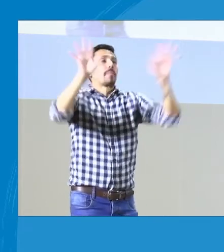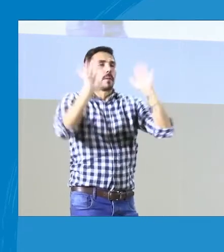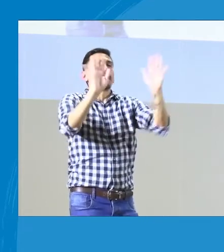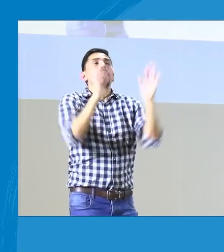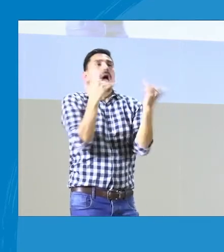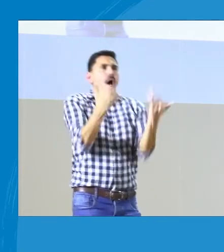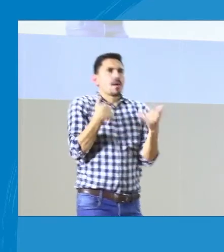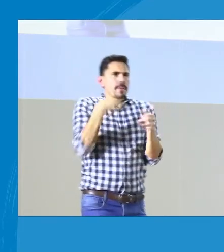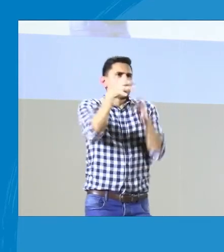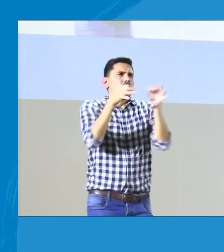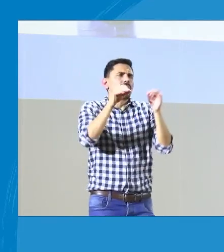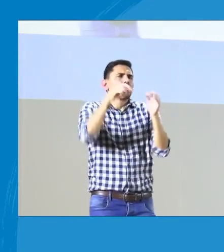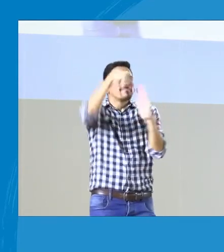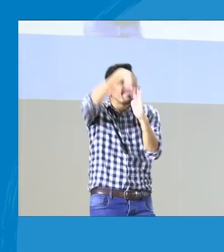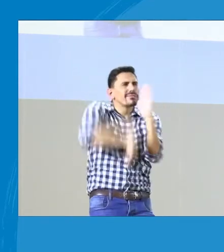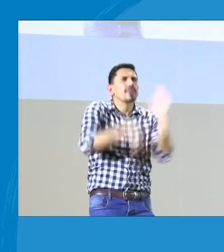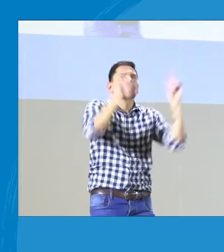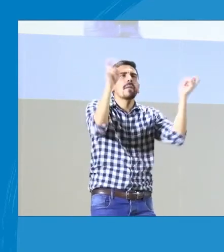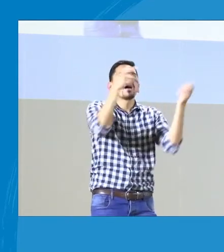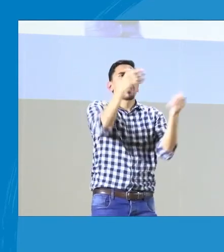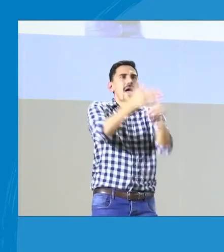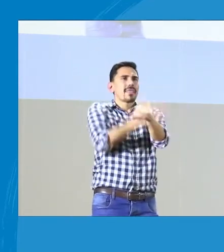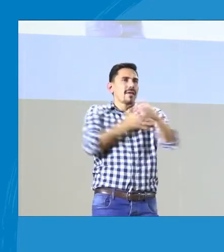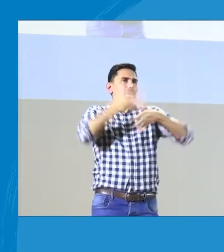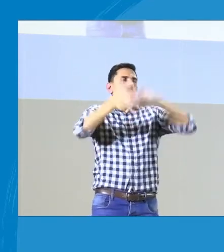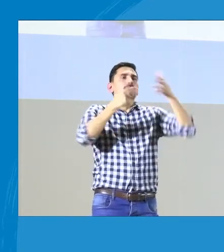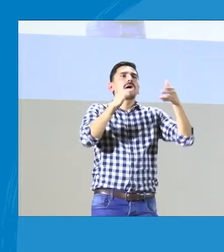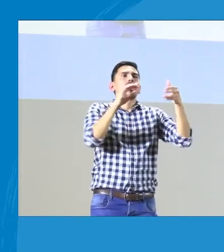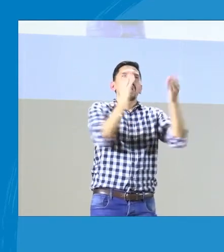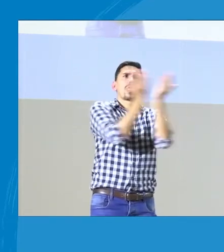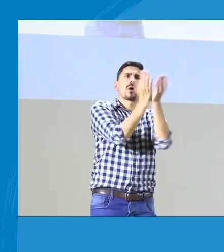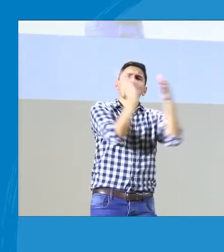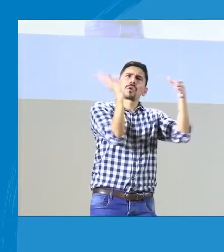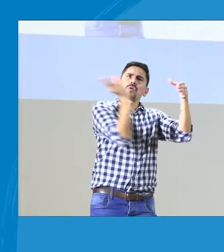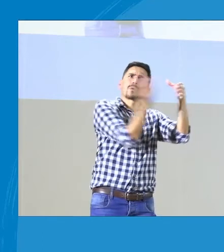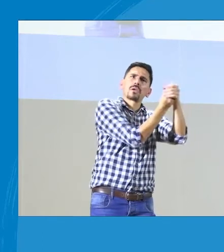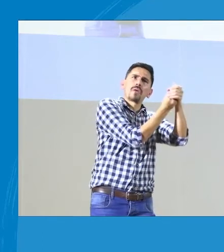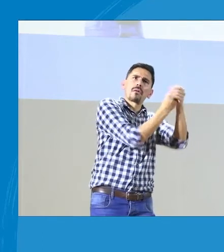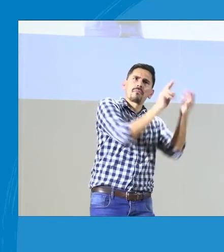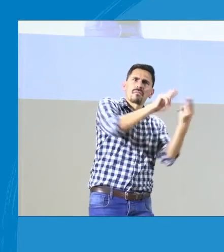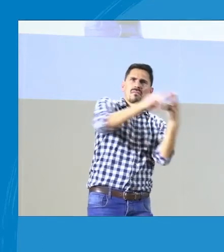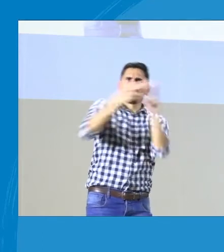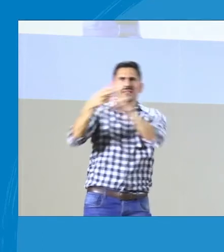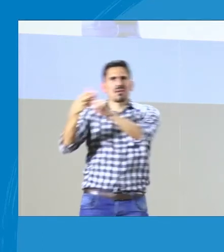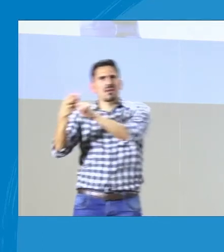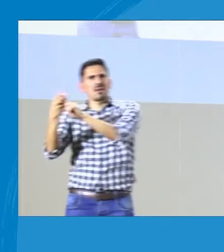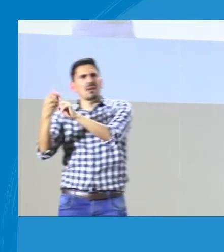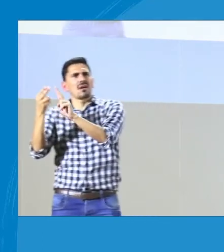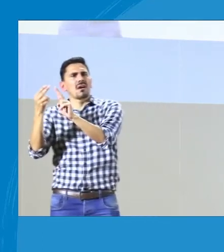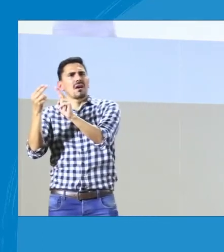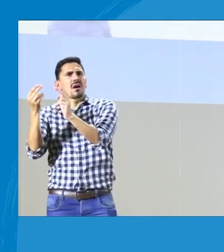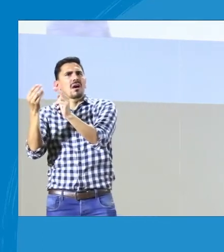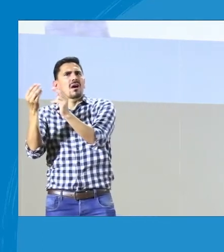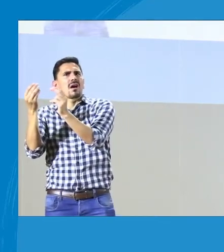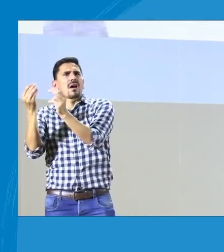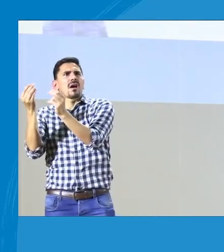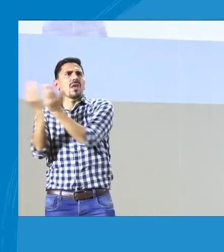Es un tema que, obviamente, está sobre la mesa y se sigue trabajando en ella. Pero, ¿la educación inclusiva